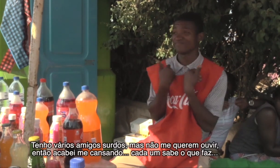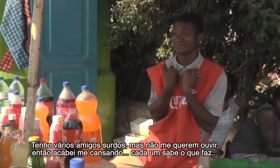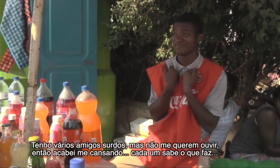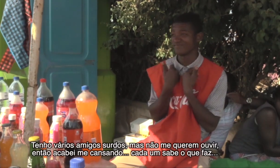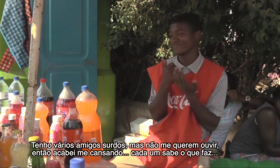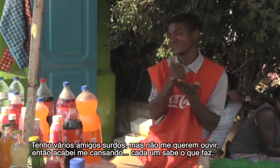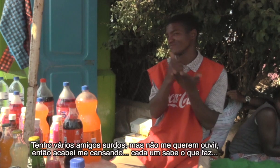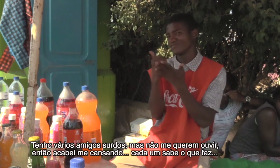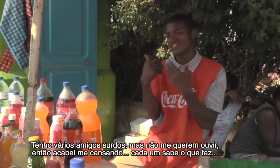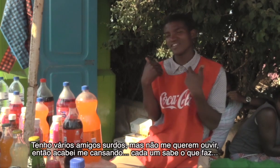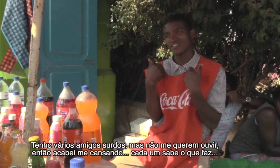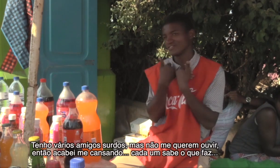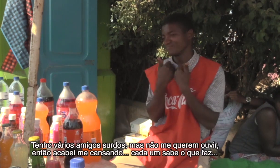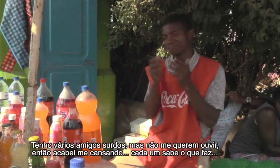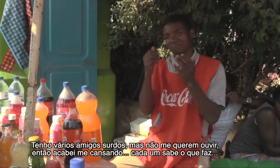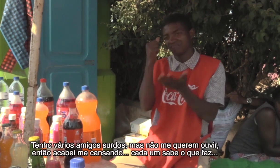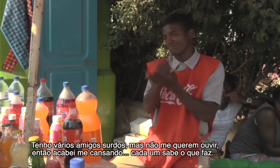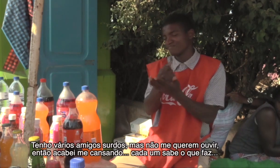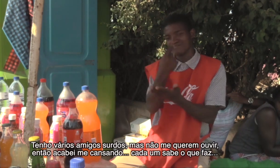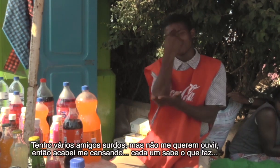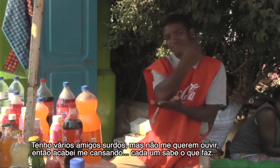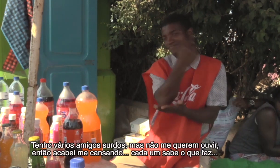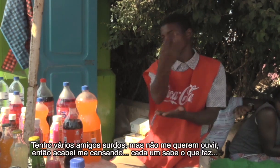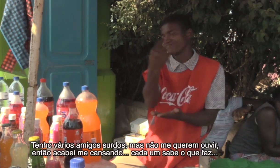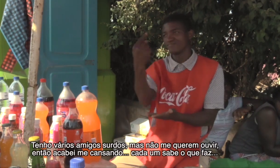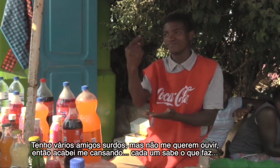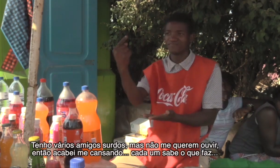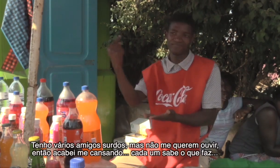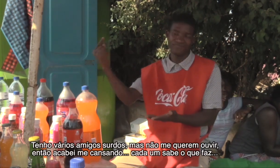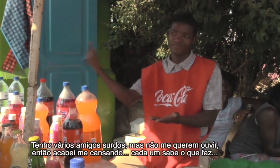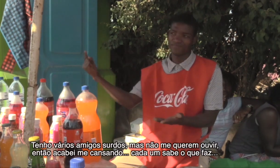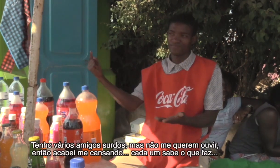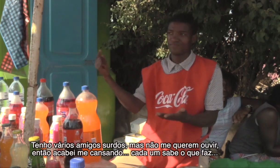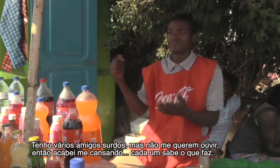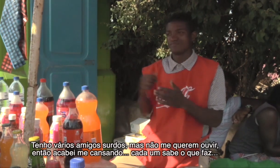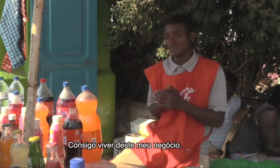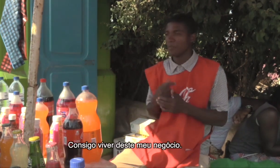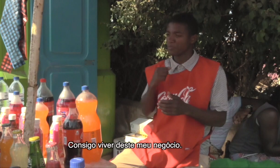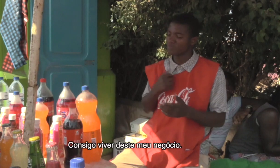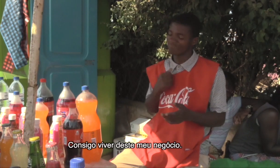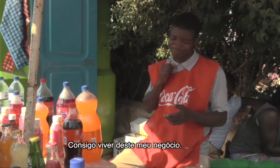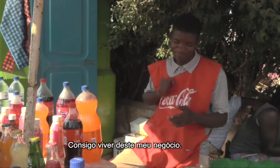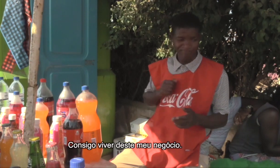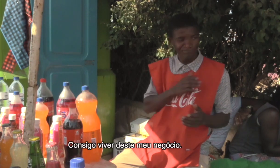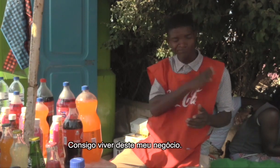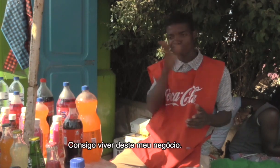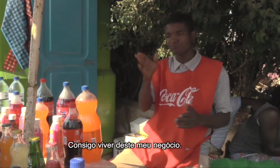cansando e cada um sabe o que pode fazer. Mas eu